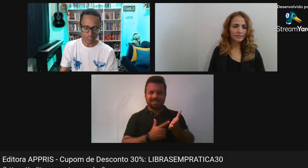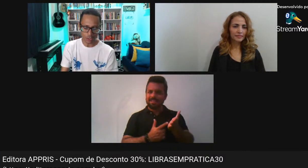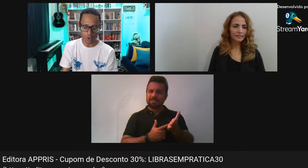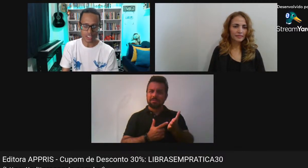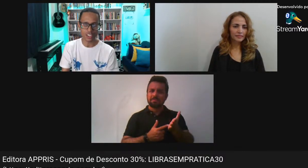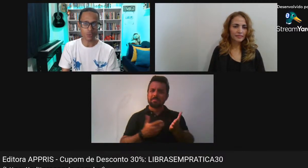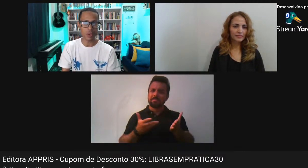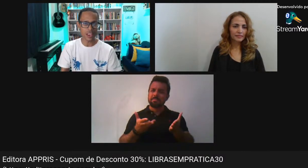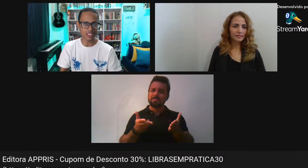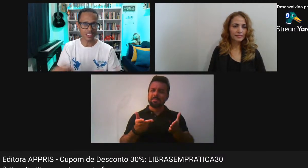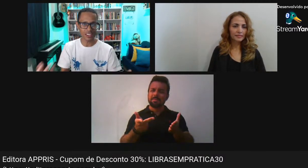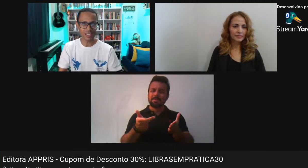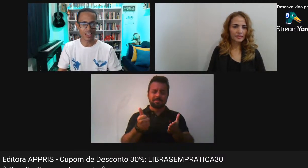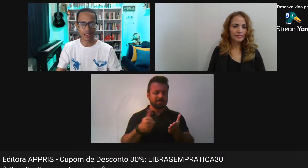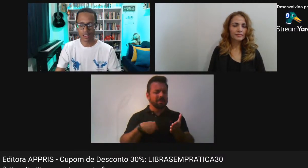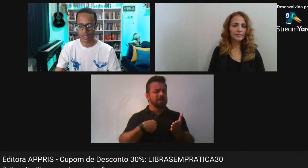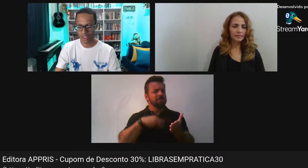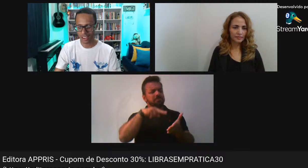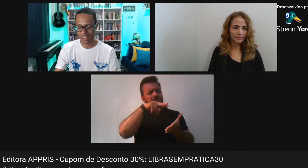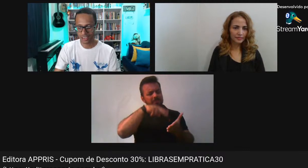a viajar Em muitas coisas De experiência